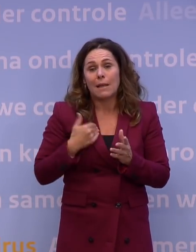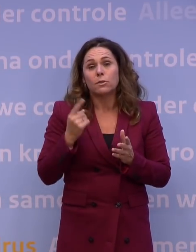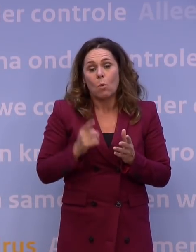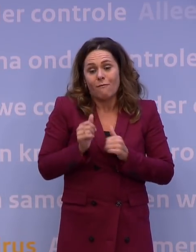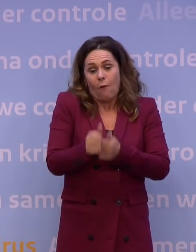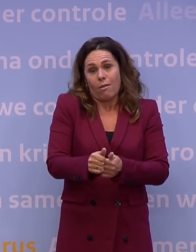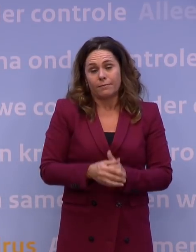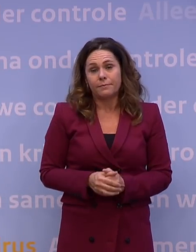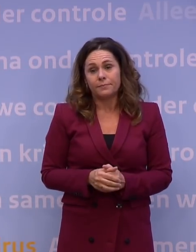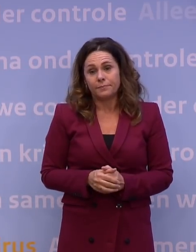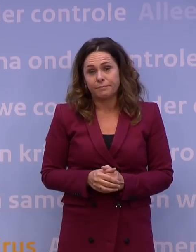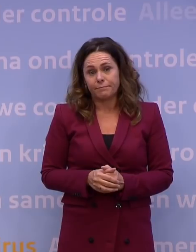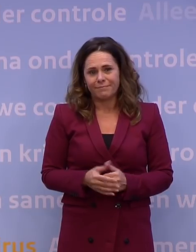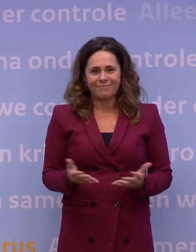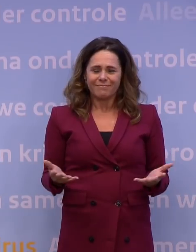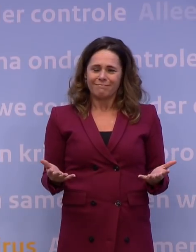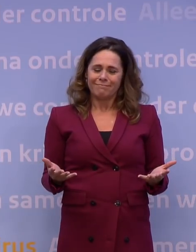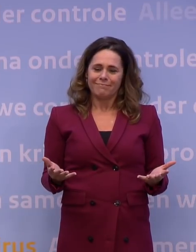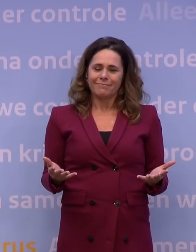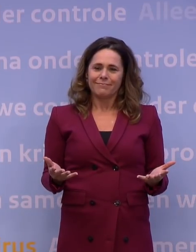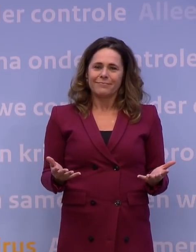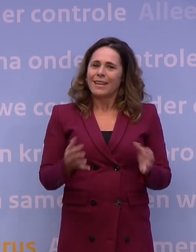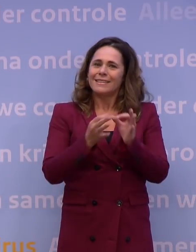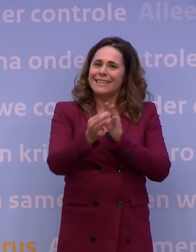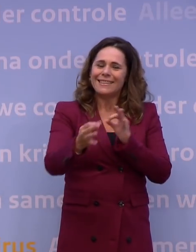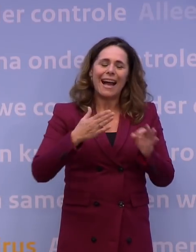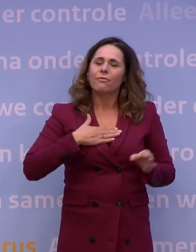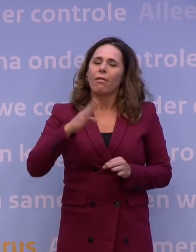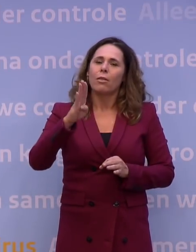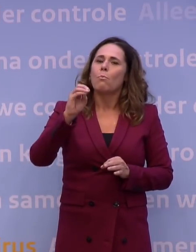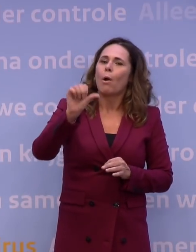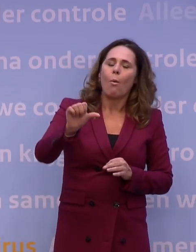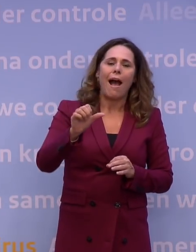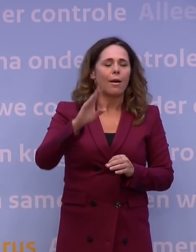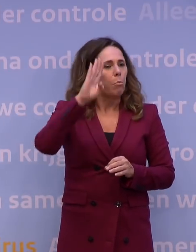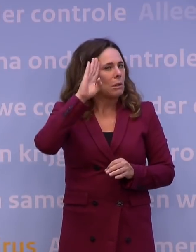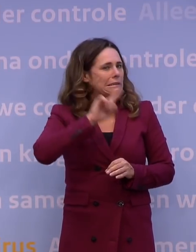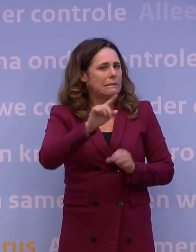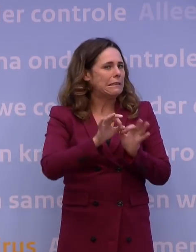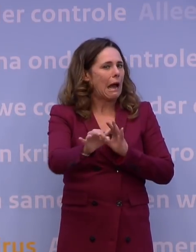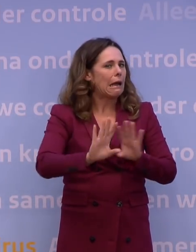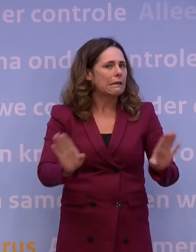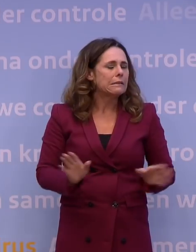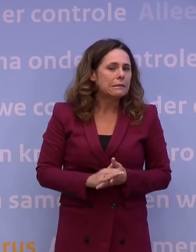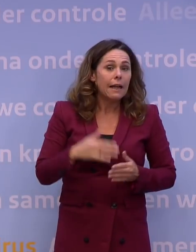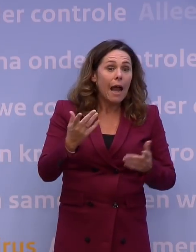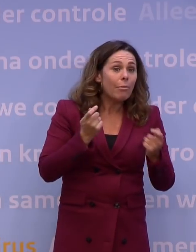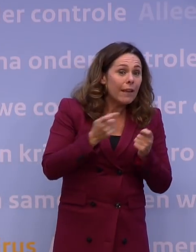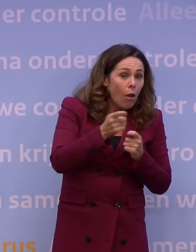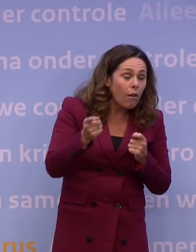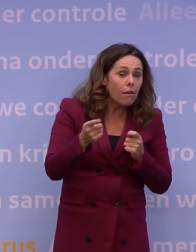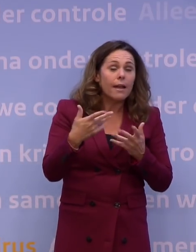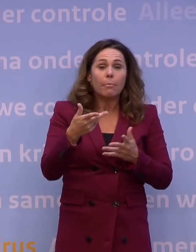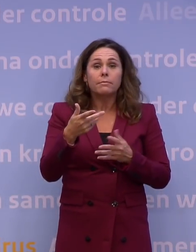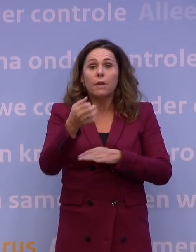En dat is niet en zelfs niet in de eerste plaats een taak van de boa's of de politie. Als je een winkel hebt of een café of wat dan